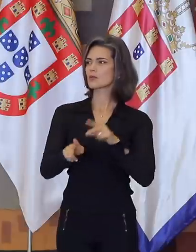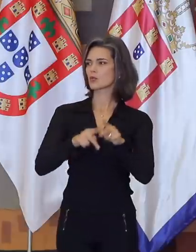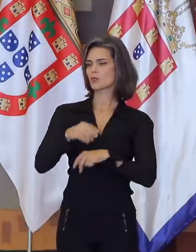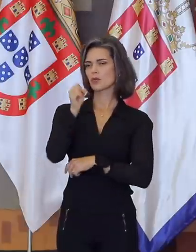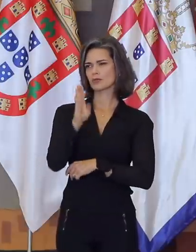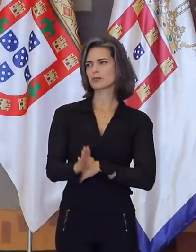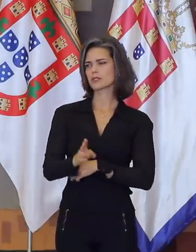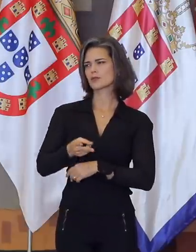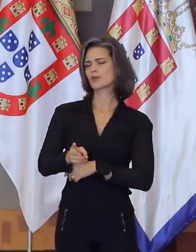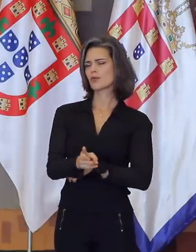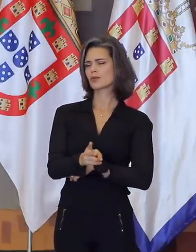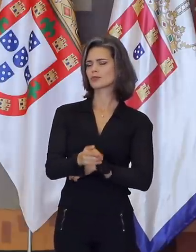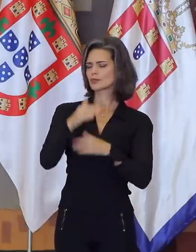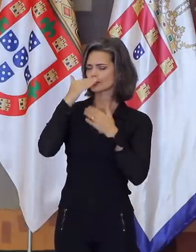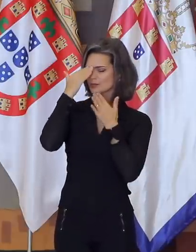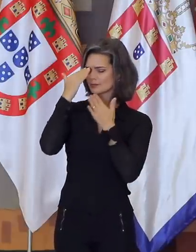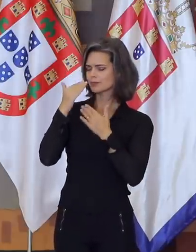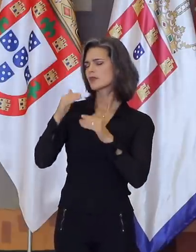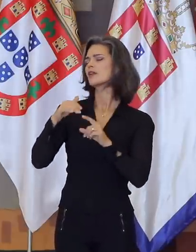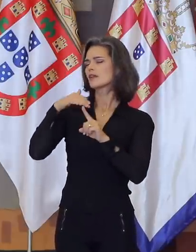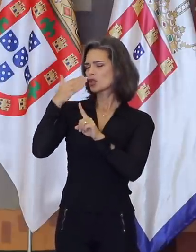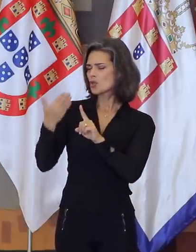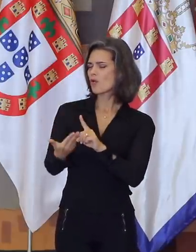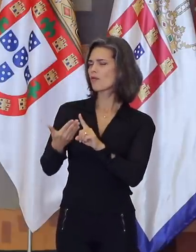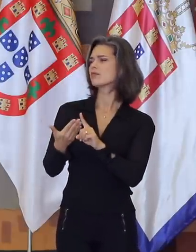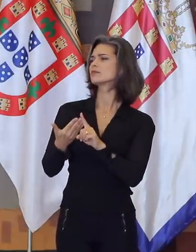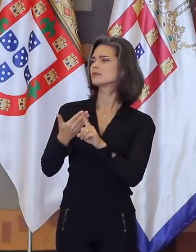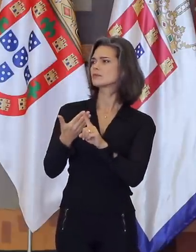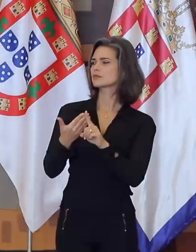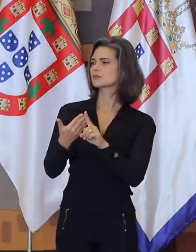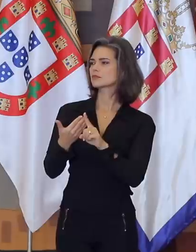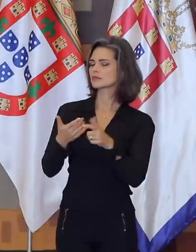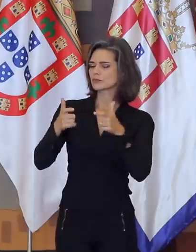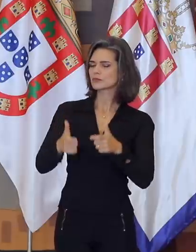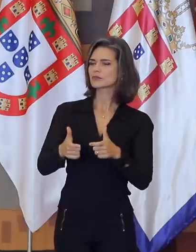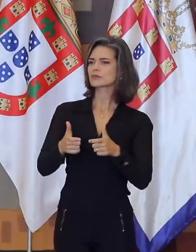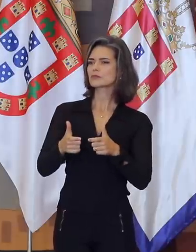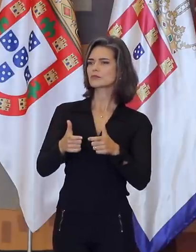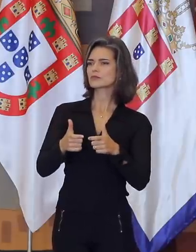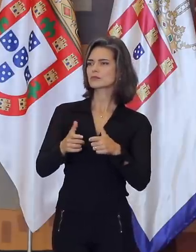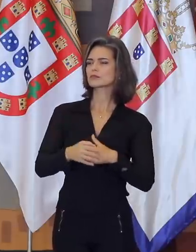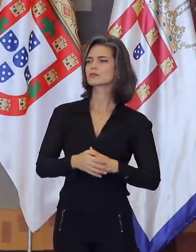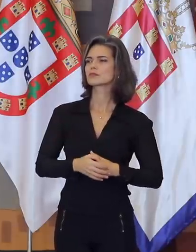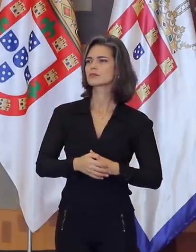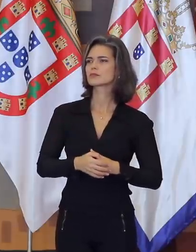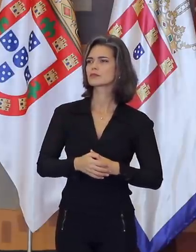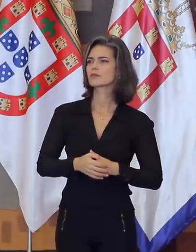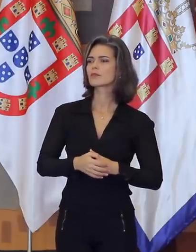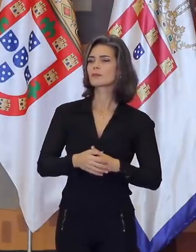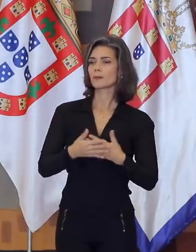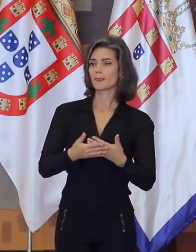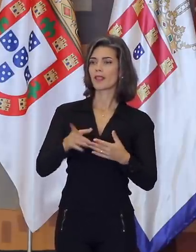continuem a honrar a casa, como ela ficou conhecida entre os seus membros, por